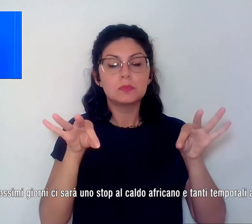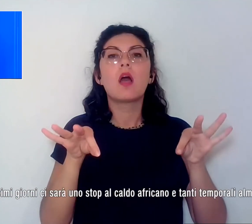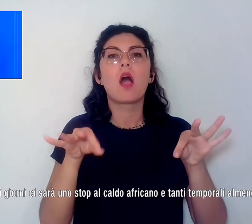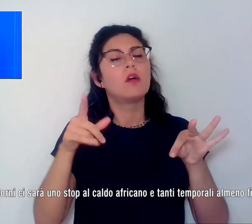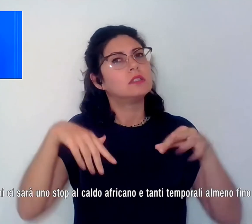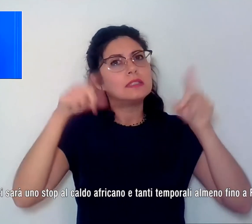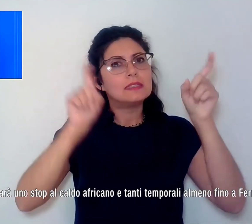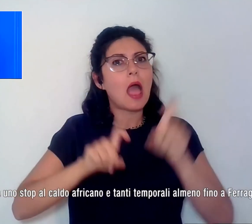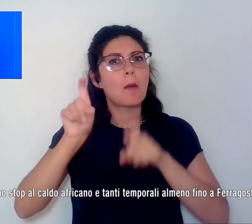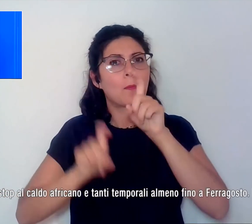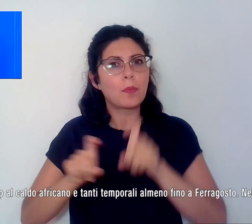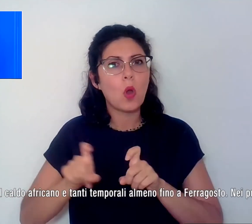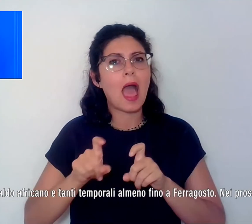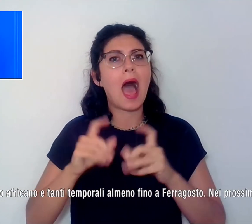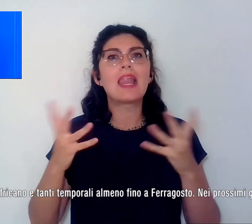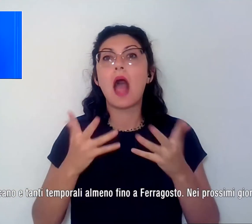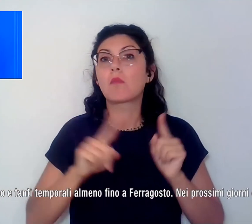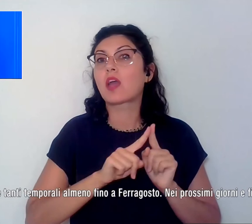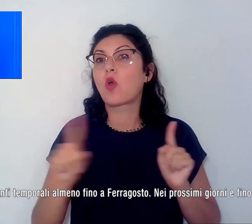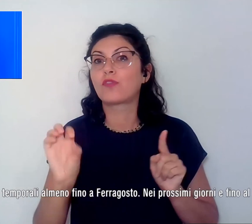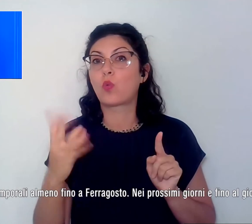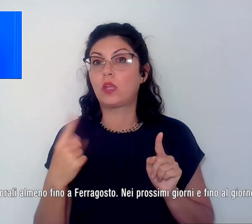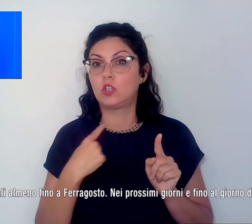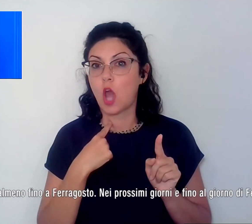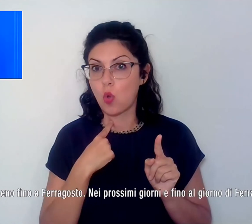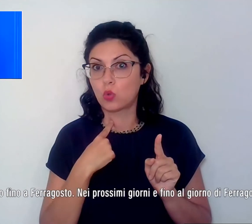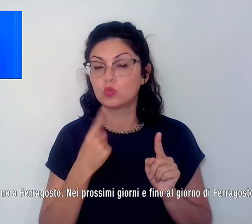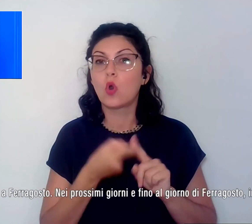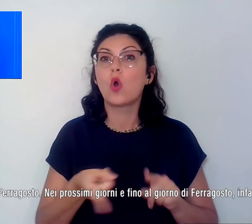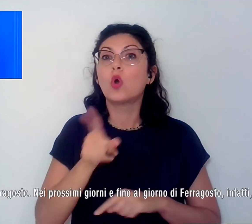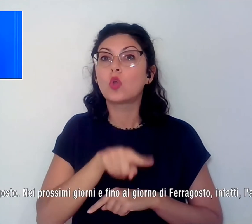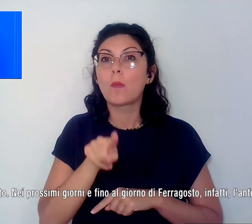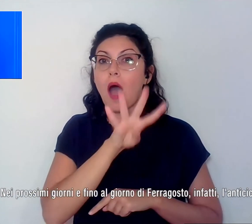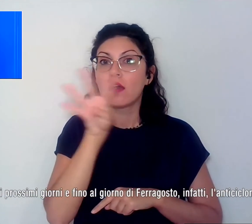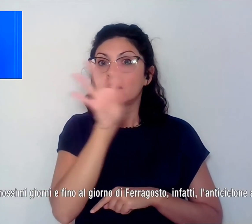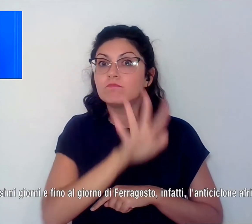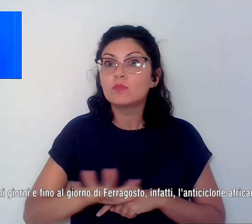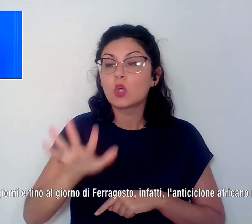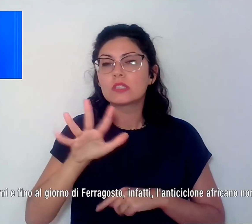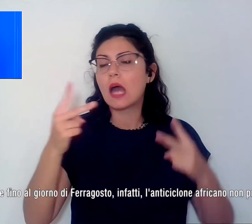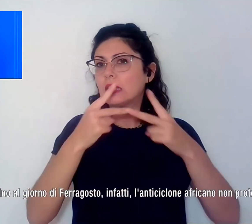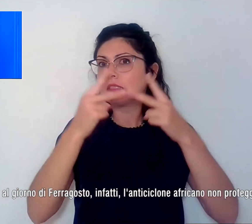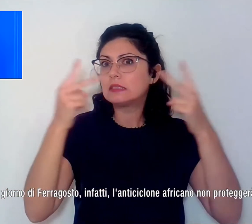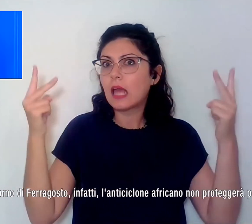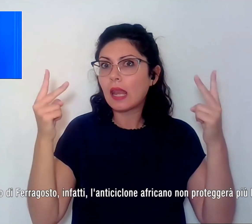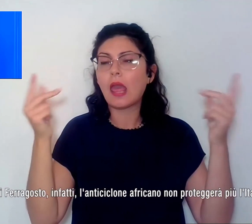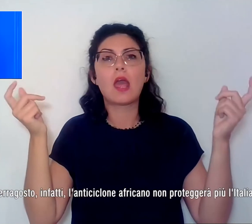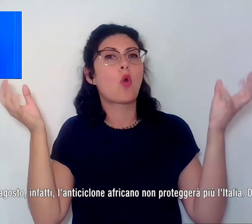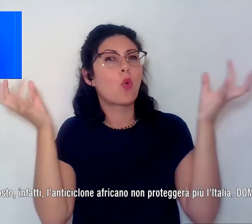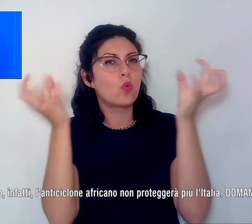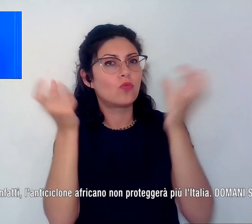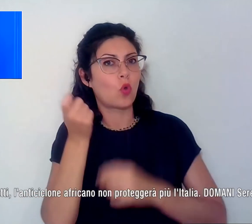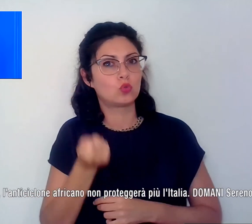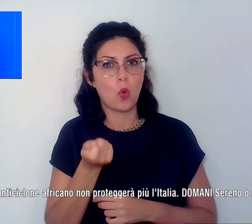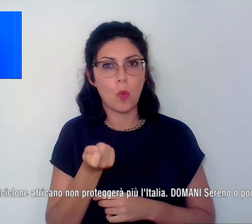fino a ferragosto, domani nella nostra regione il cielo sarà sereno, poco nuvoloso con